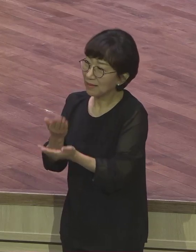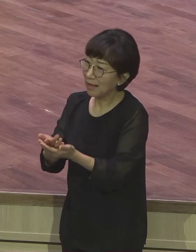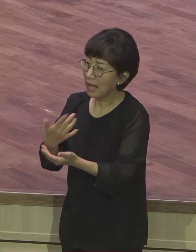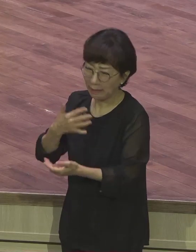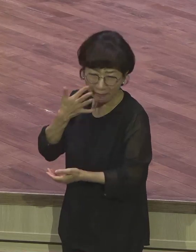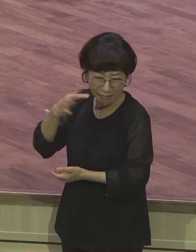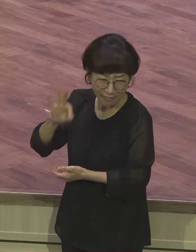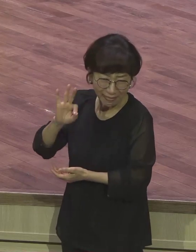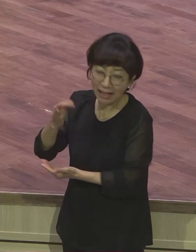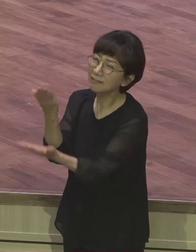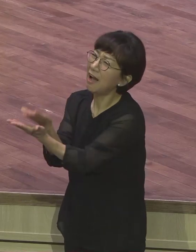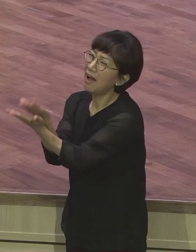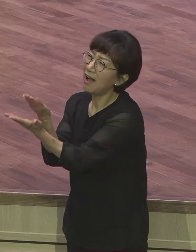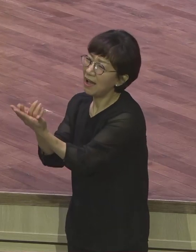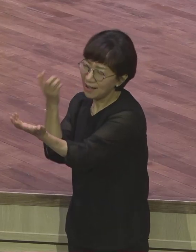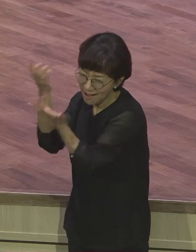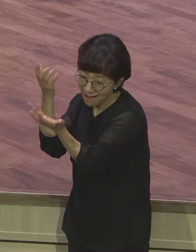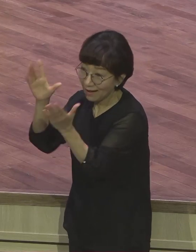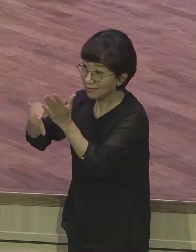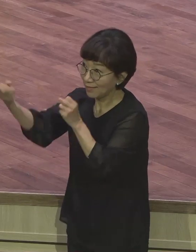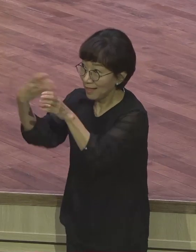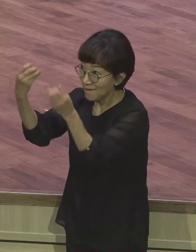쓸모없는 사람이 되었을 것입니다.